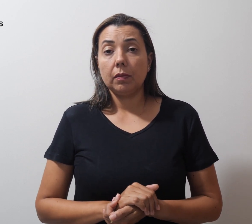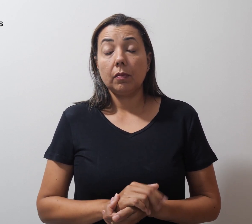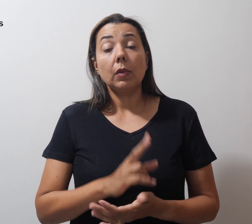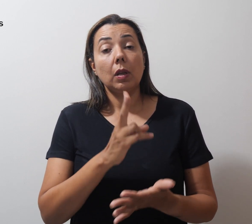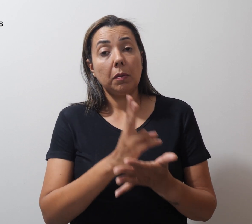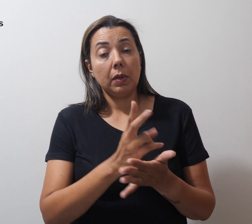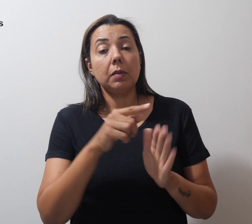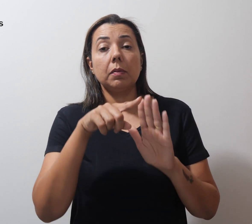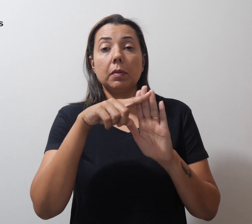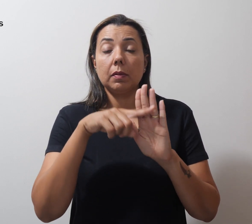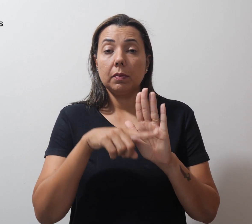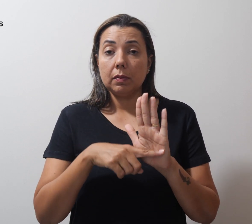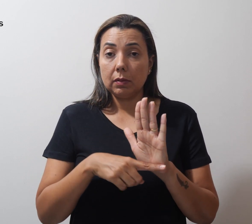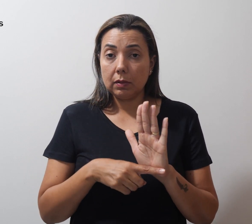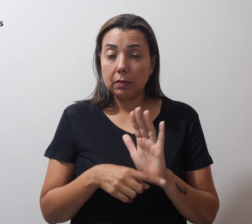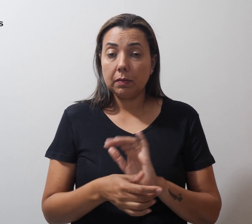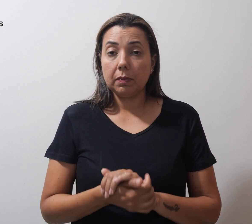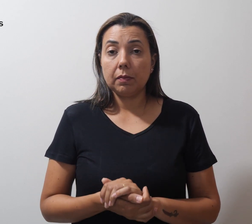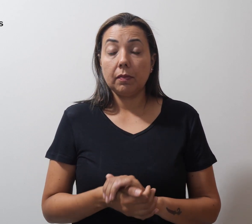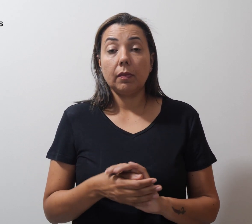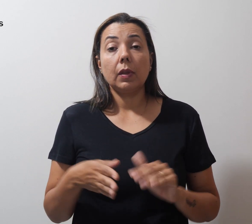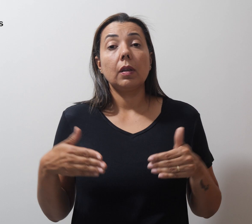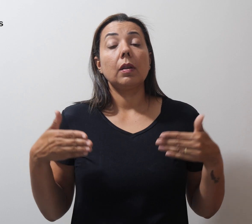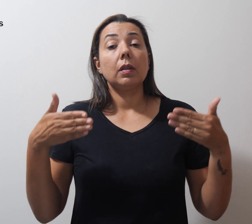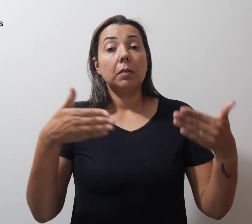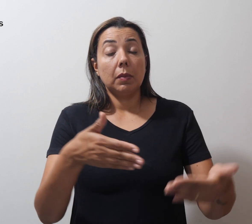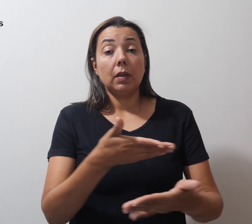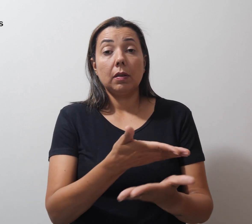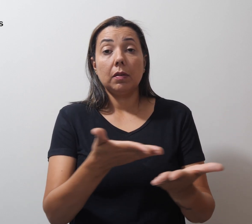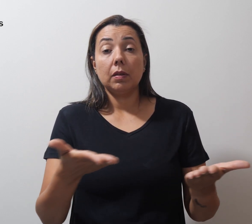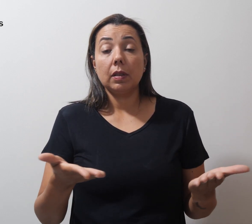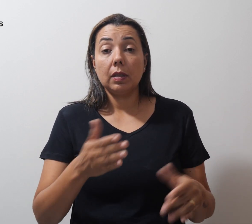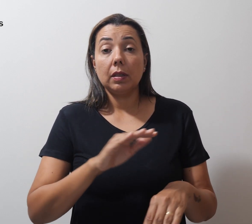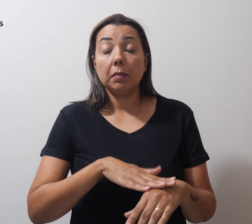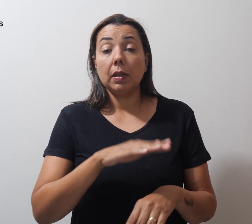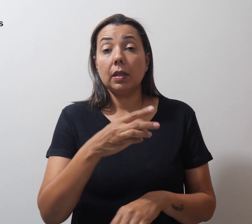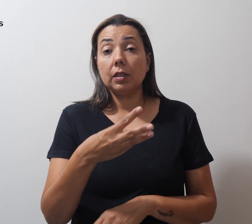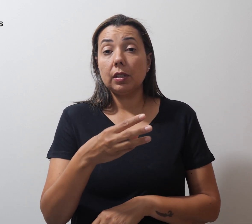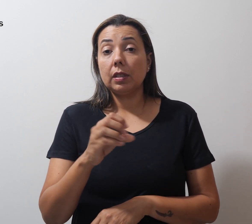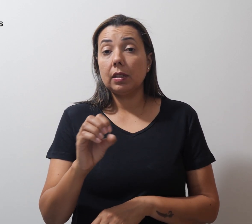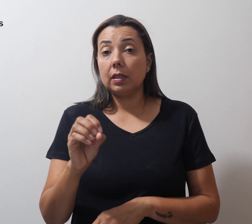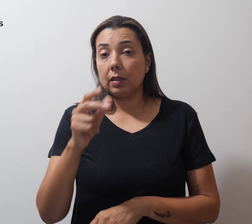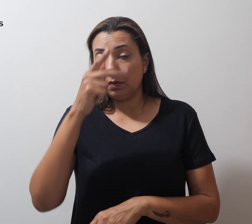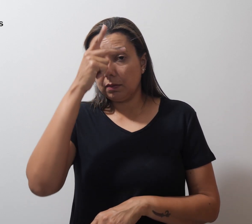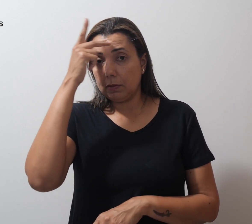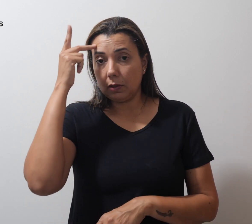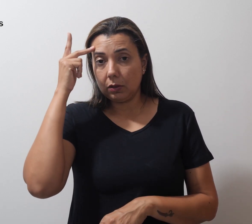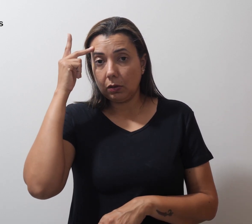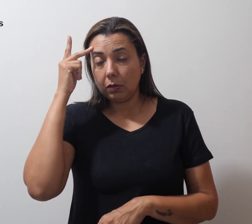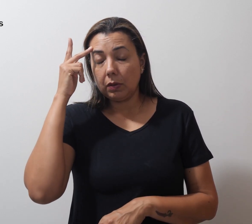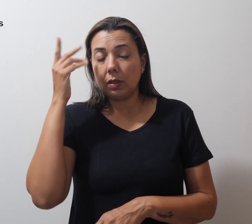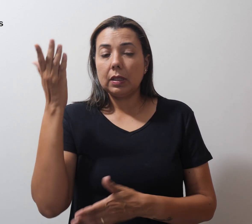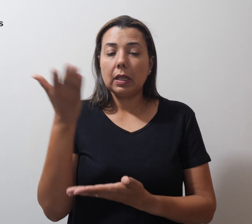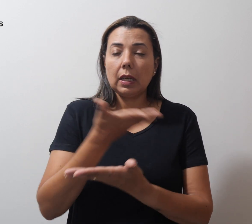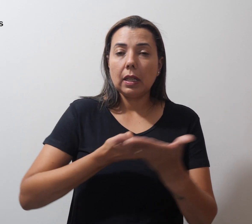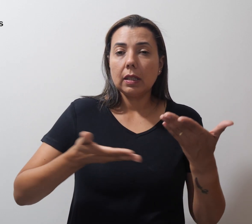programação. Participaram dele mais de 300 pessoas, entre gestores,